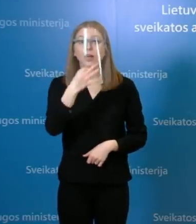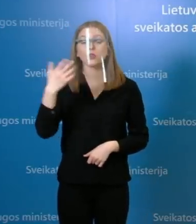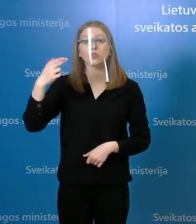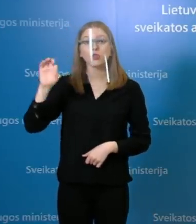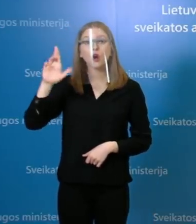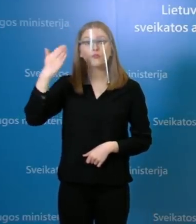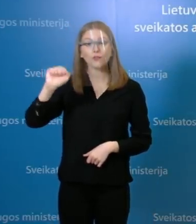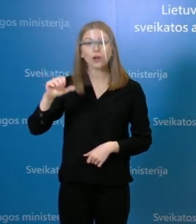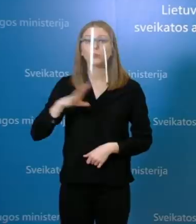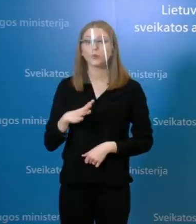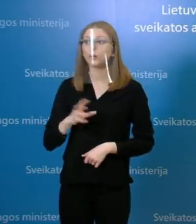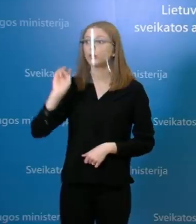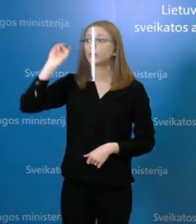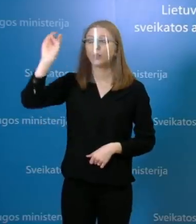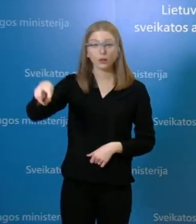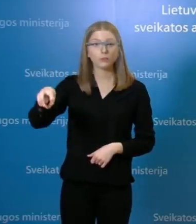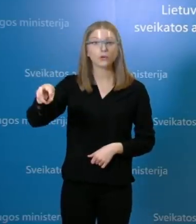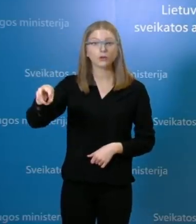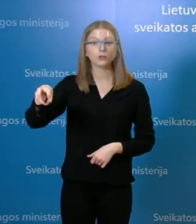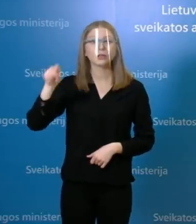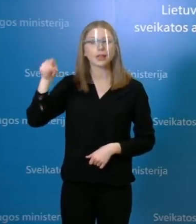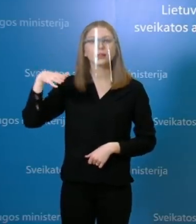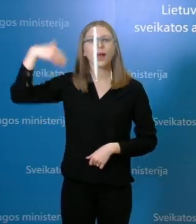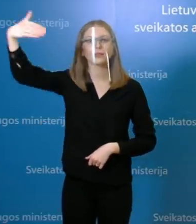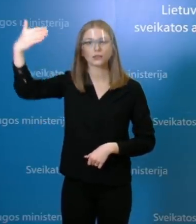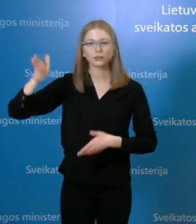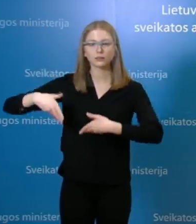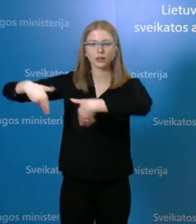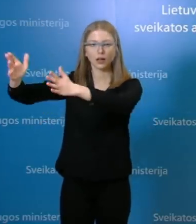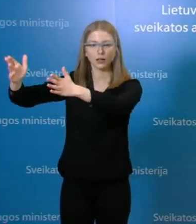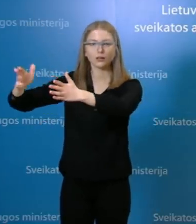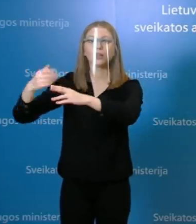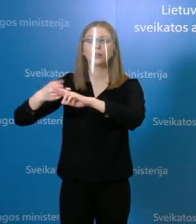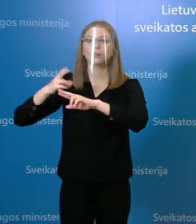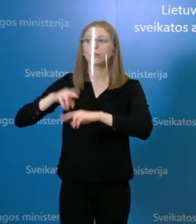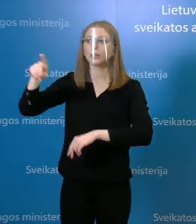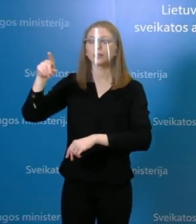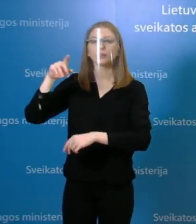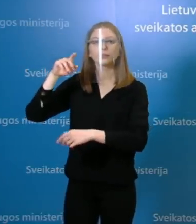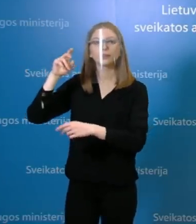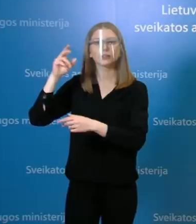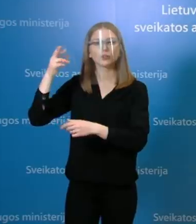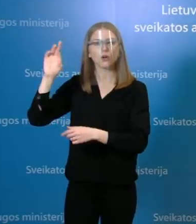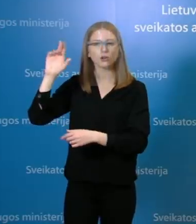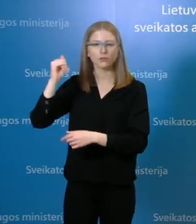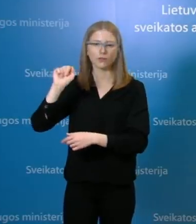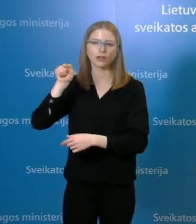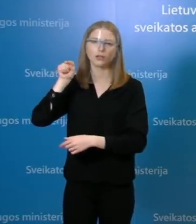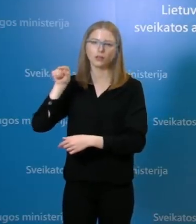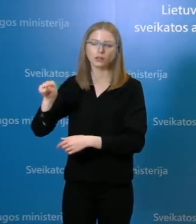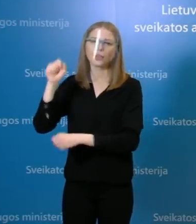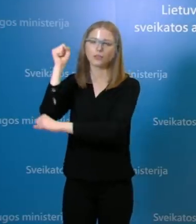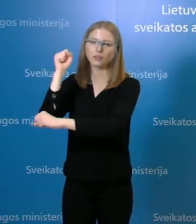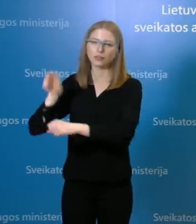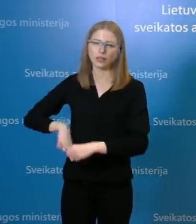ateities gatvėje, todėl NVSC pateikė nurodymą šio prekybos centro administracijai. Dėl visų ateities gatvėje esančios parduotuvės